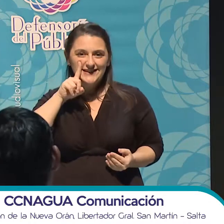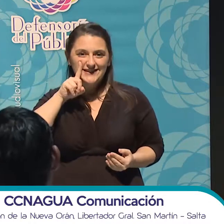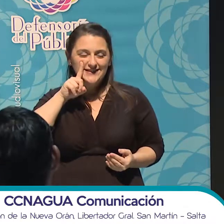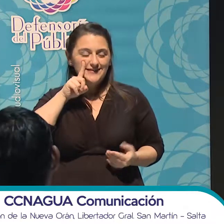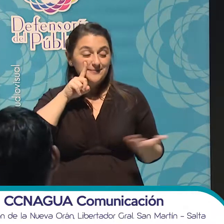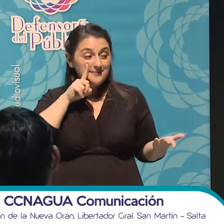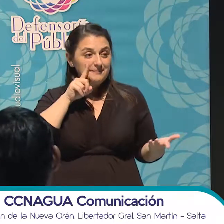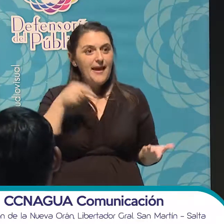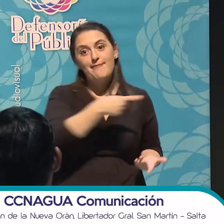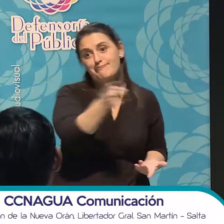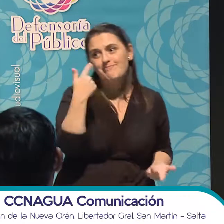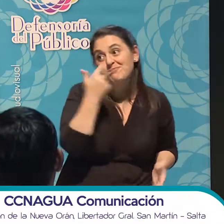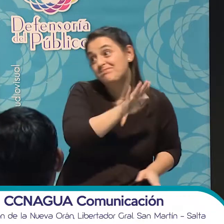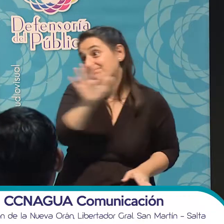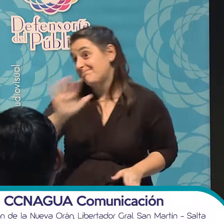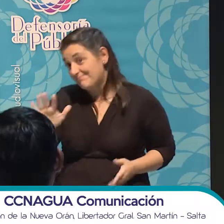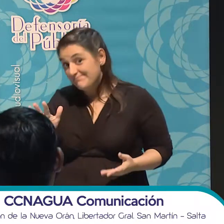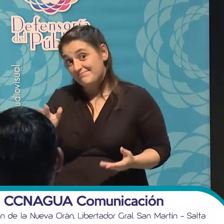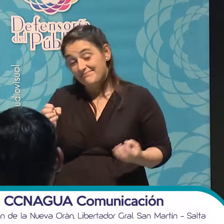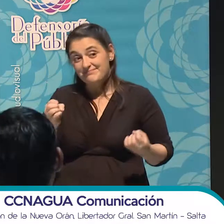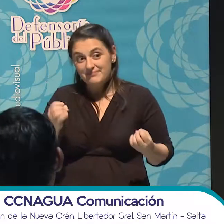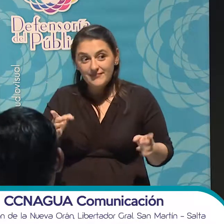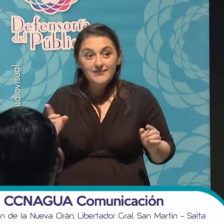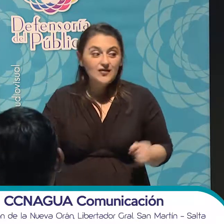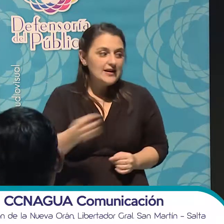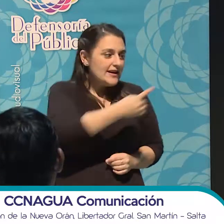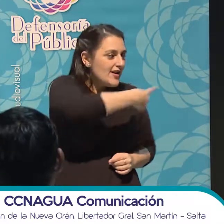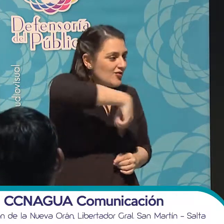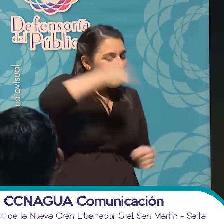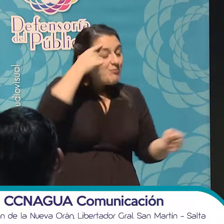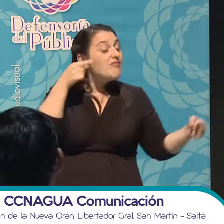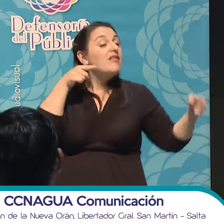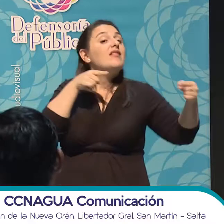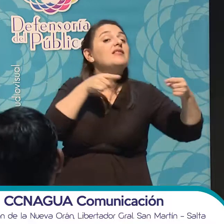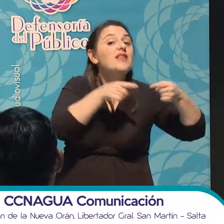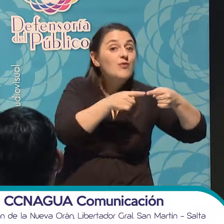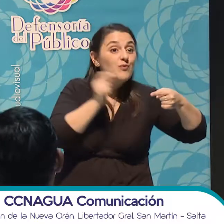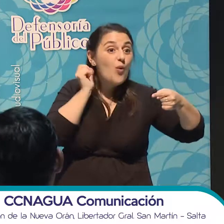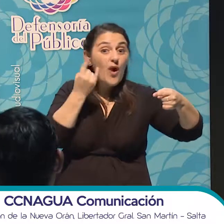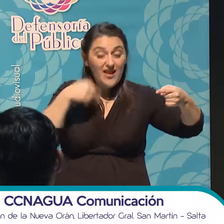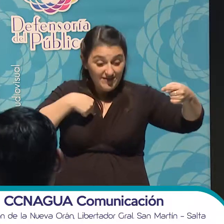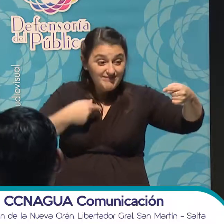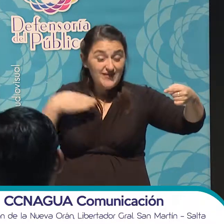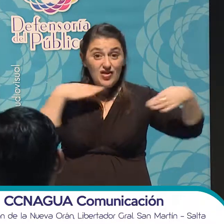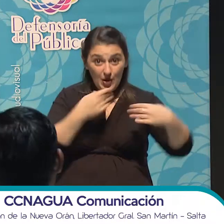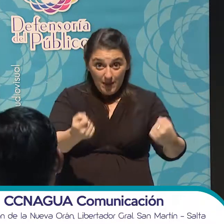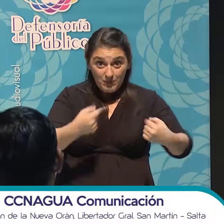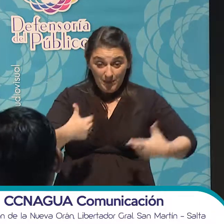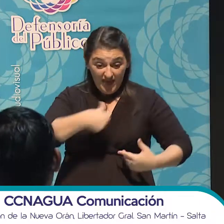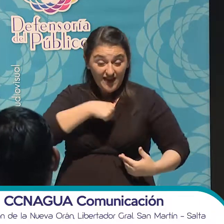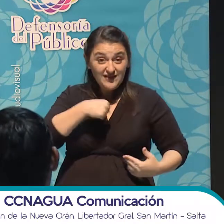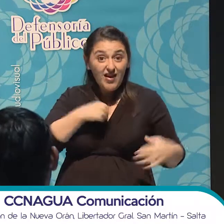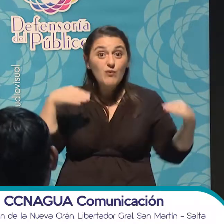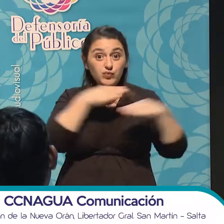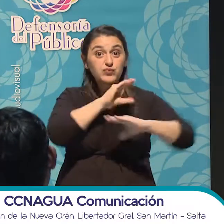Obviamente muchos no lo conocen y es un desafío para nosotros, lo que somos guaraní, lo que hacemos comunicación con identidad de